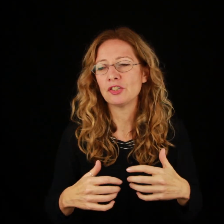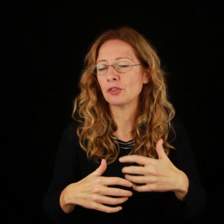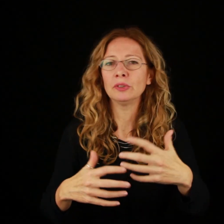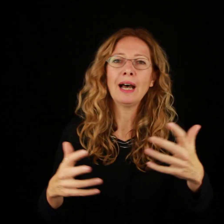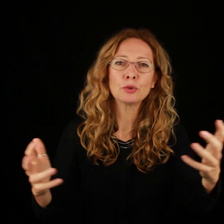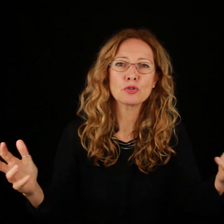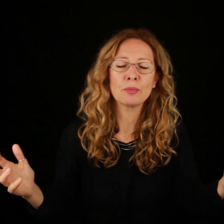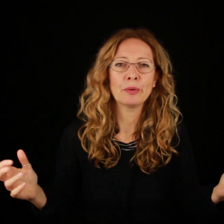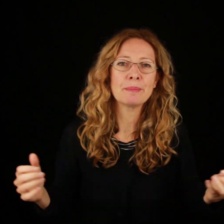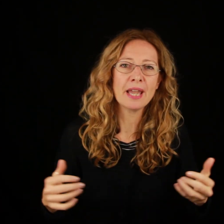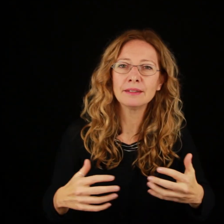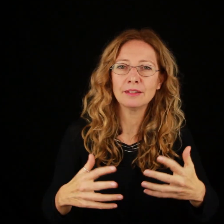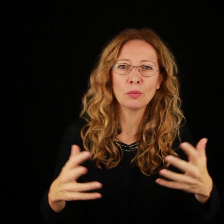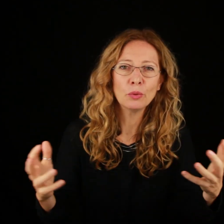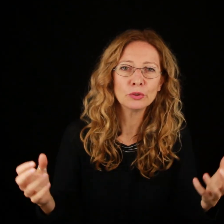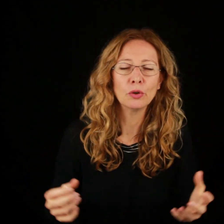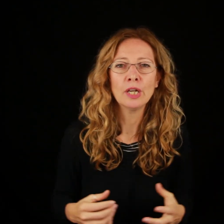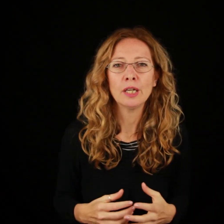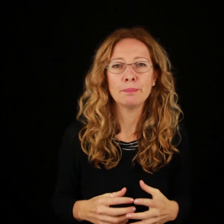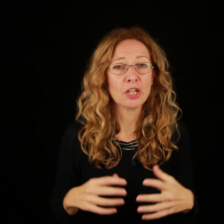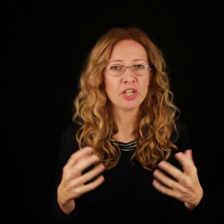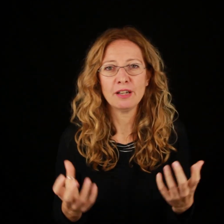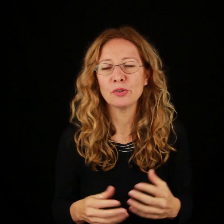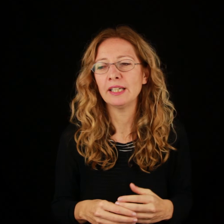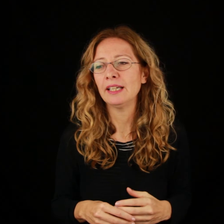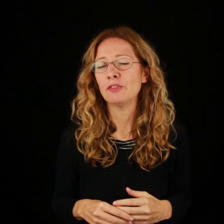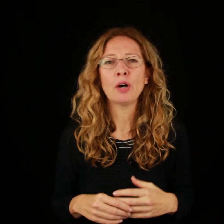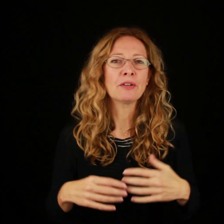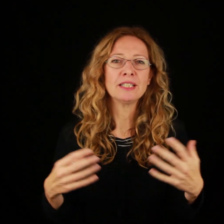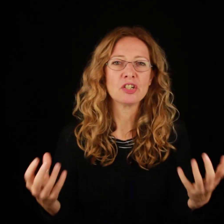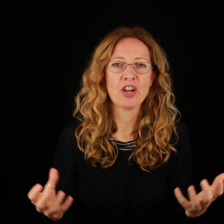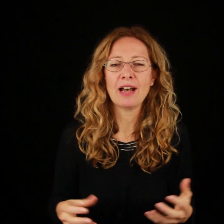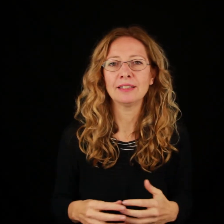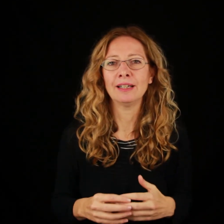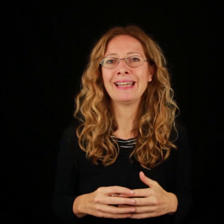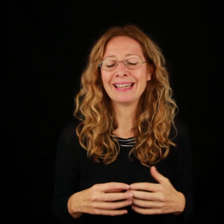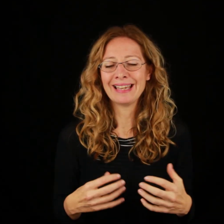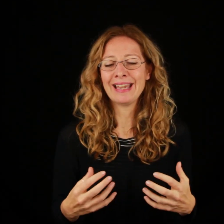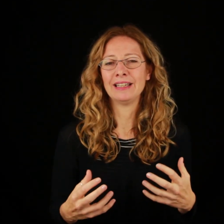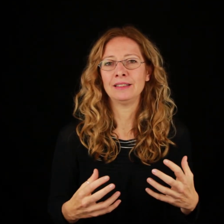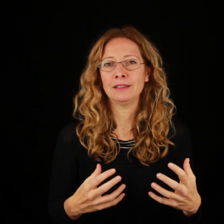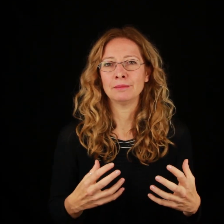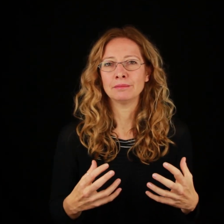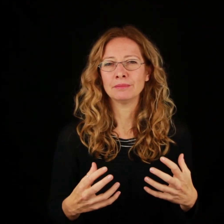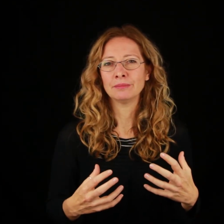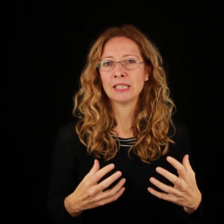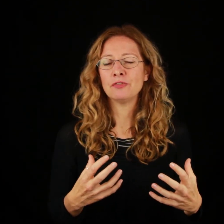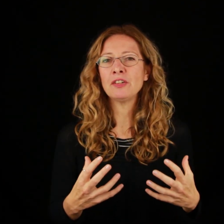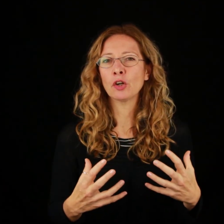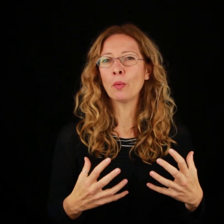circondato insomma da un ambiente, da un mondo piacevole, fa una vita agiata e vive con